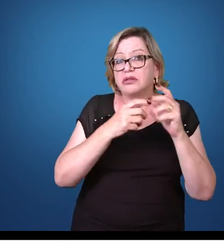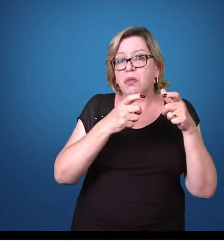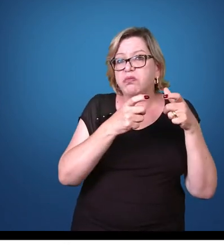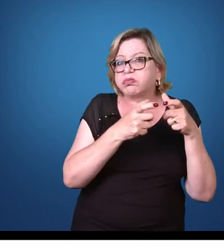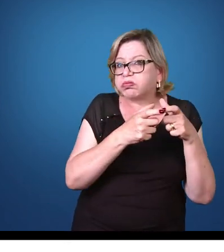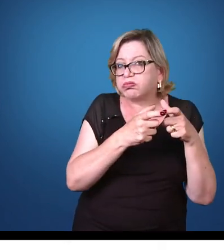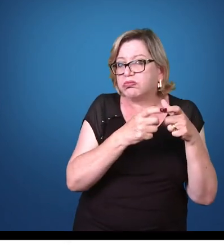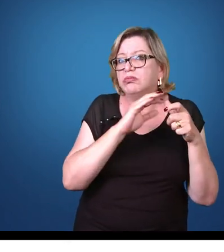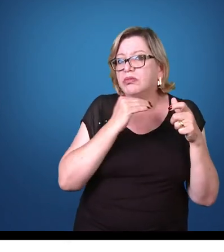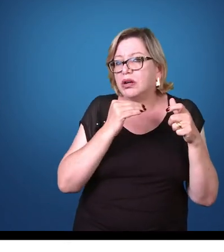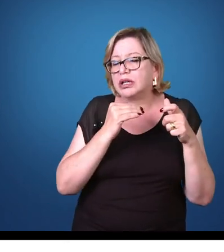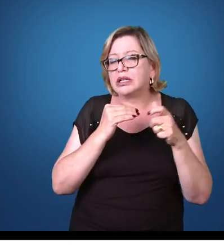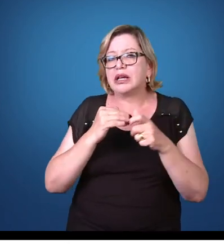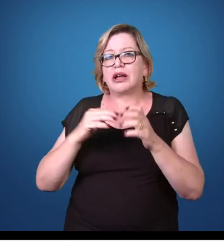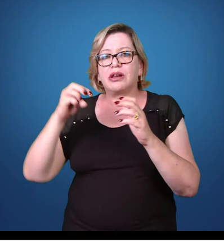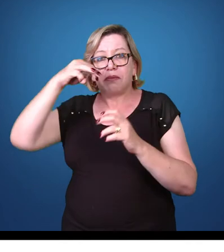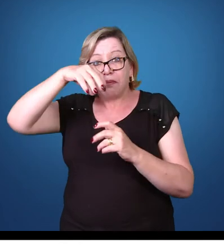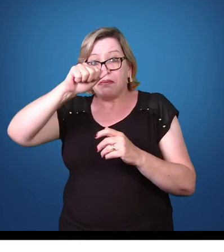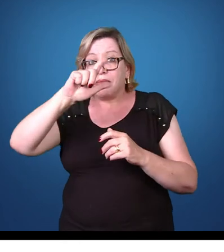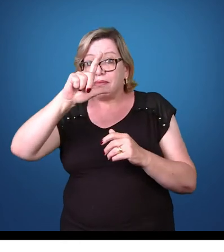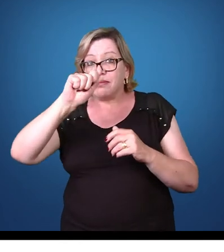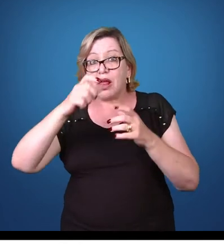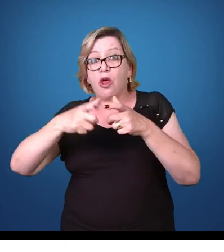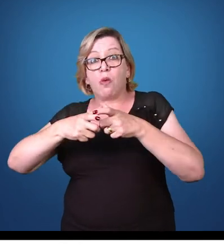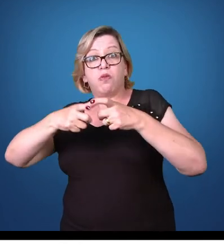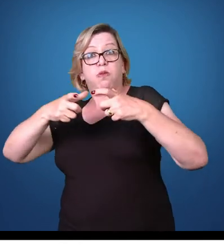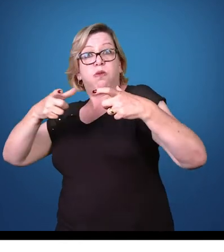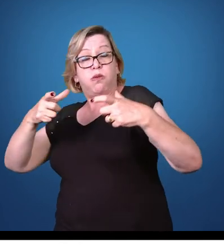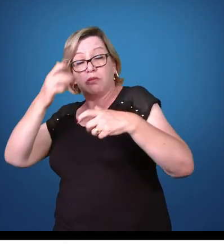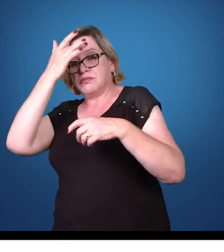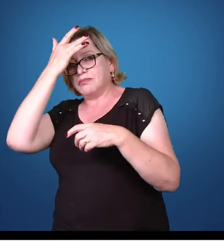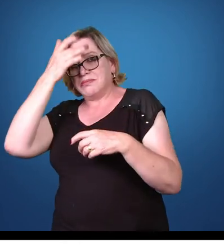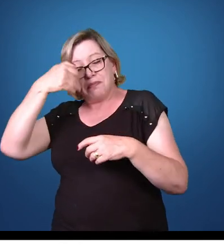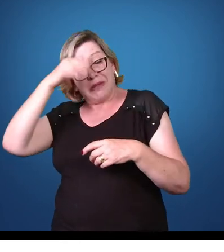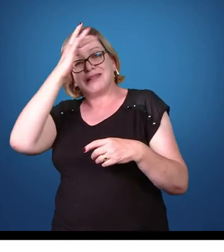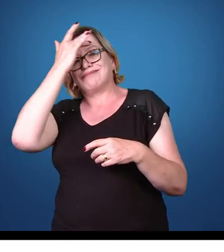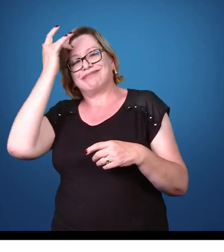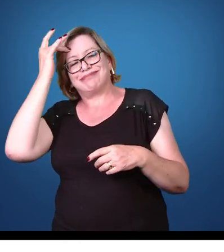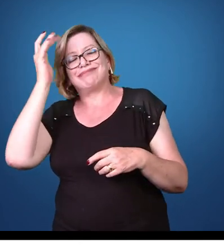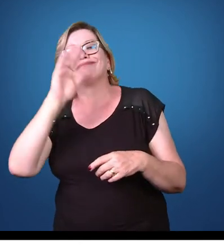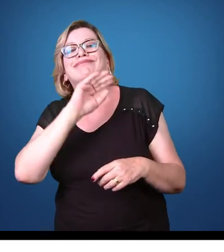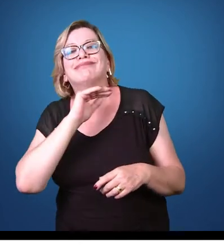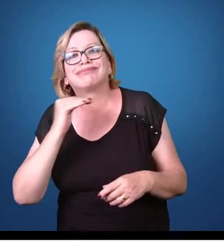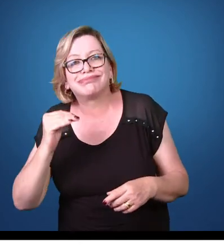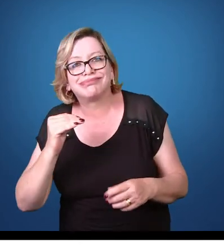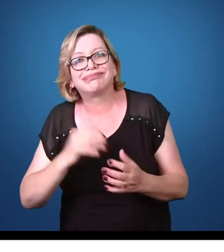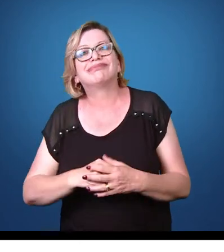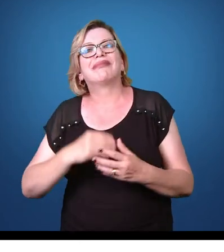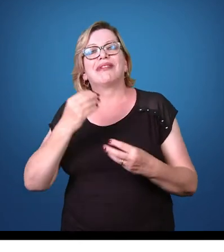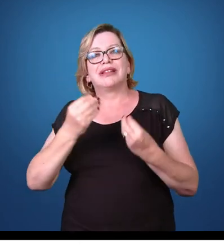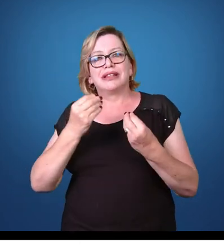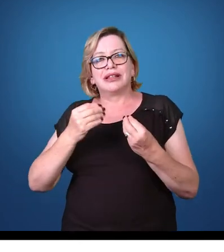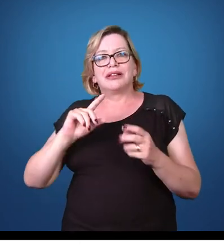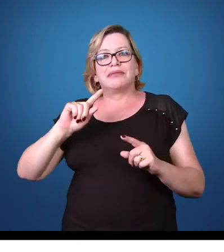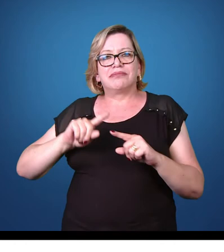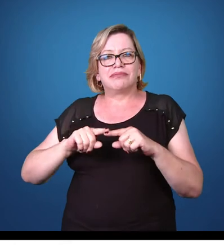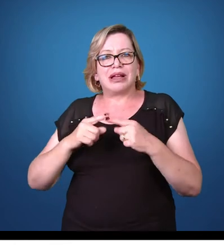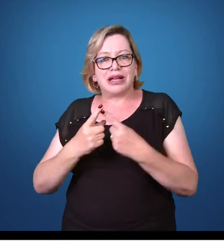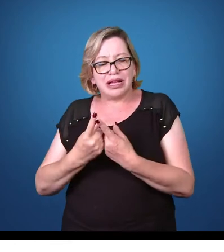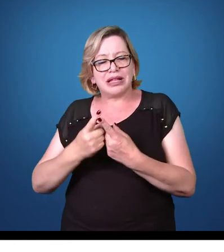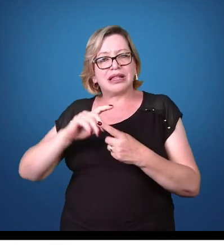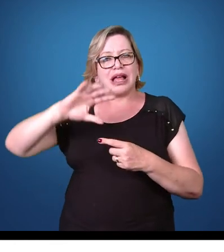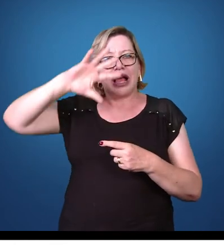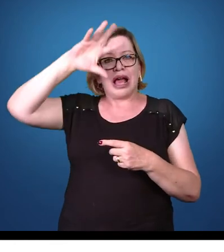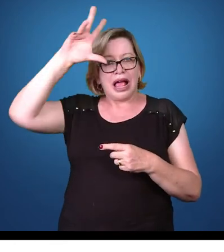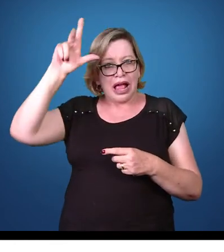Basicamente, a África é a região onde existem mais casos de malária no mundo, mas ela percorre grande parte